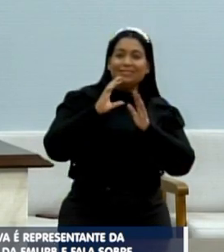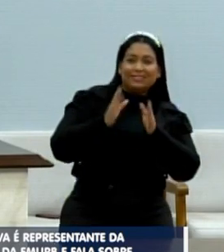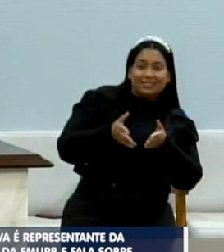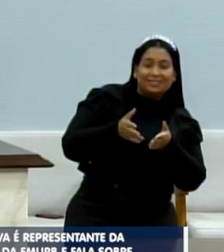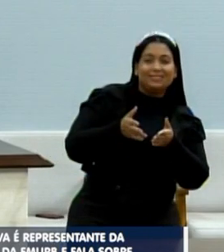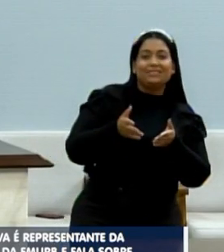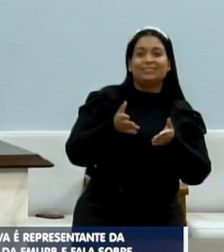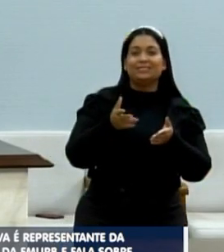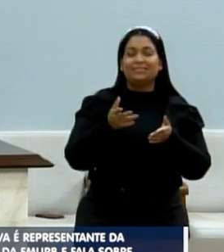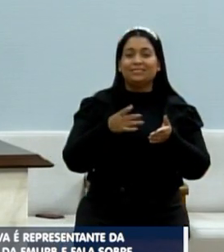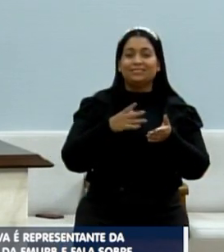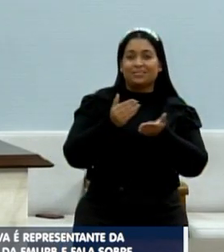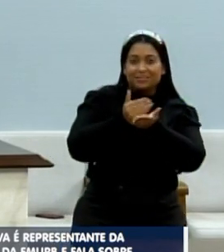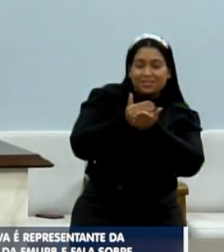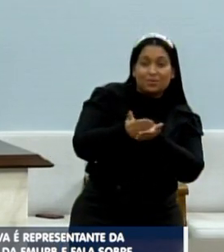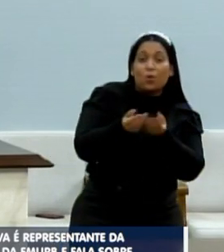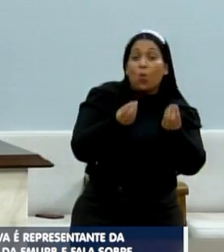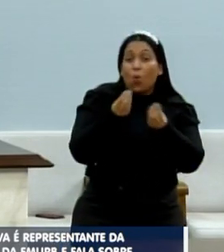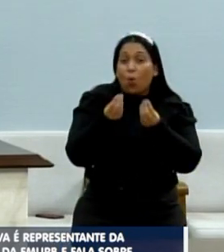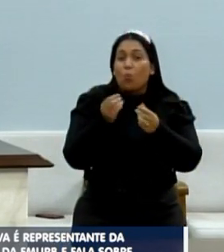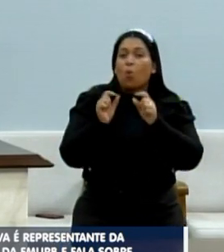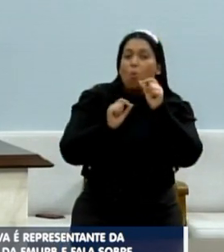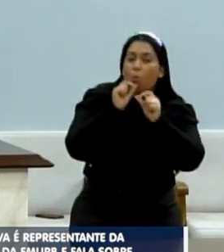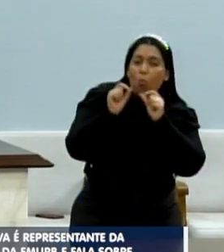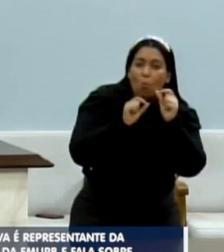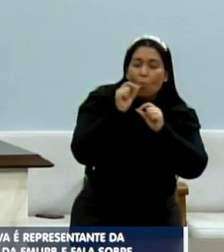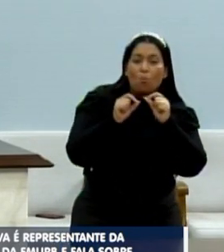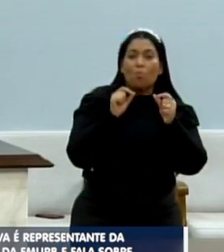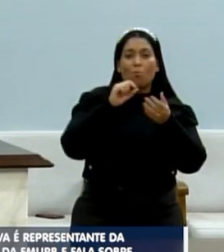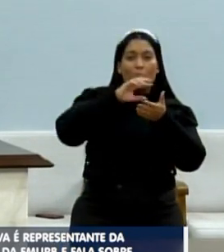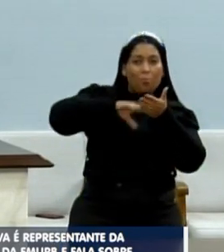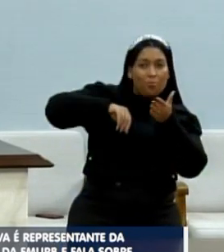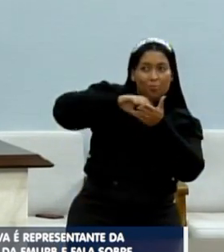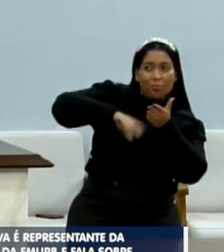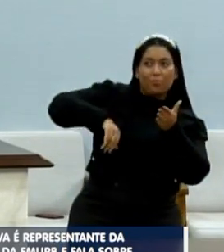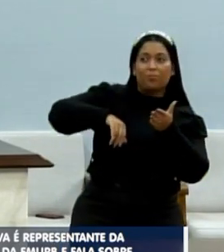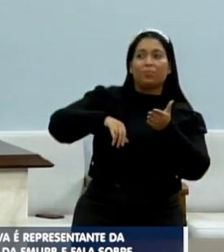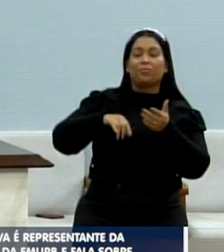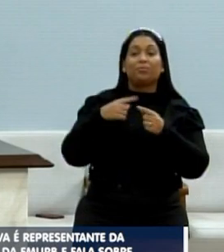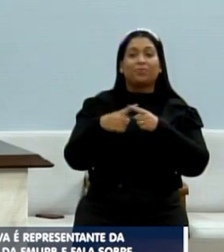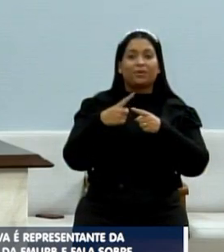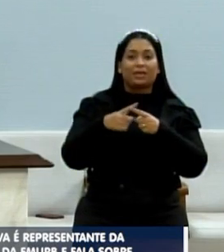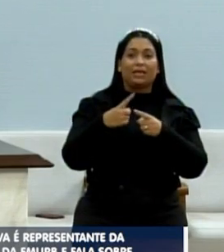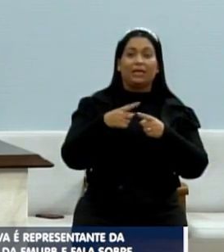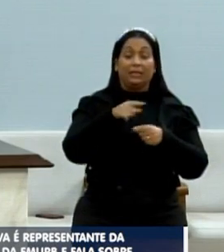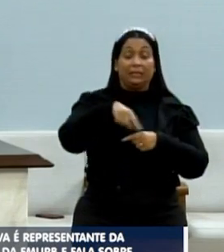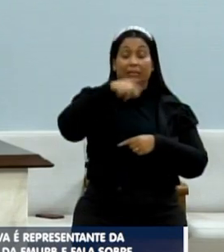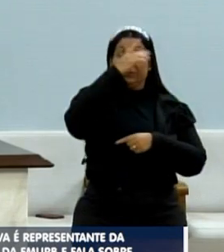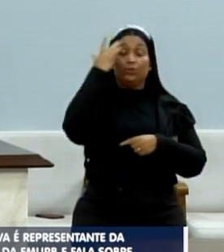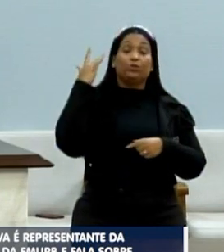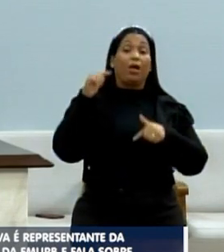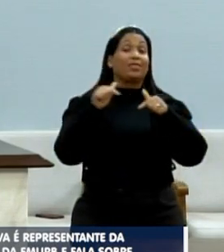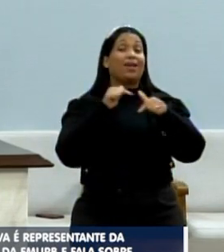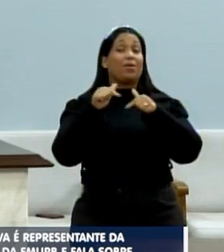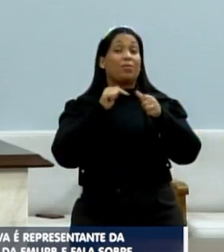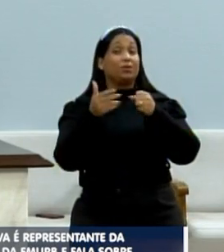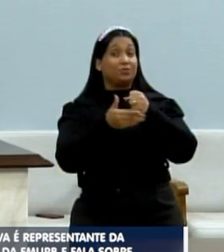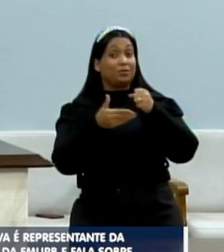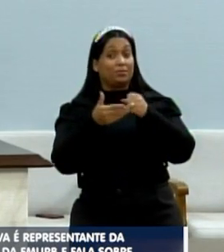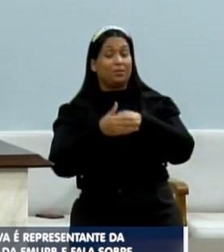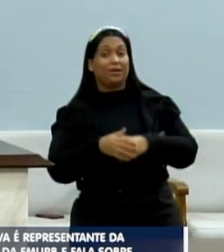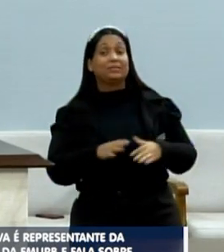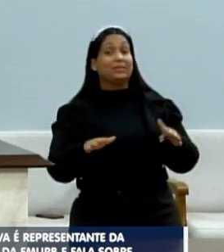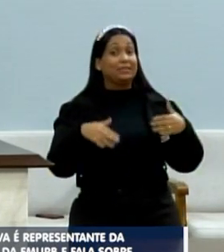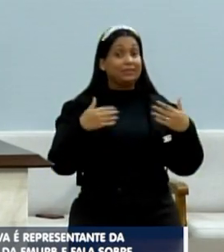ele chegou a ser implantado e por algum motivo ele foi retirado, para não chegar nos trabalhadores de base. Então,